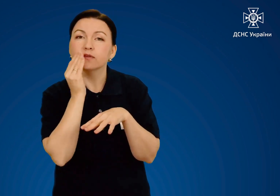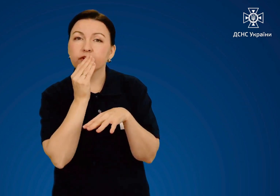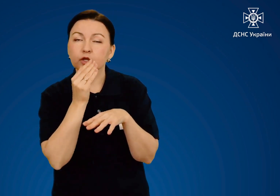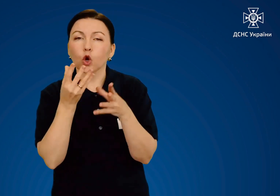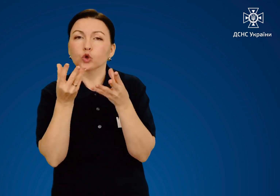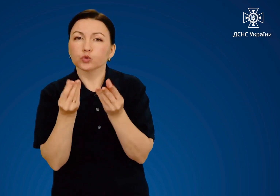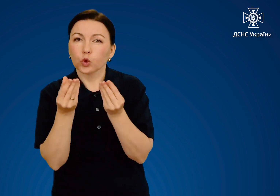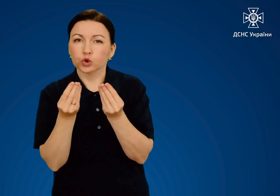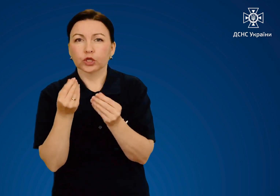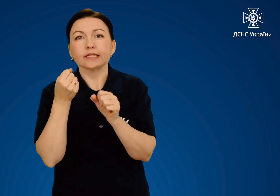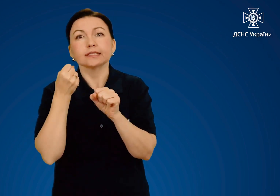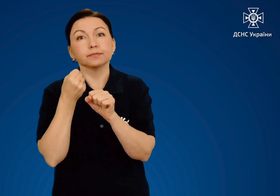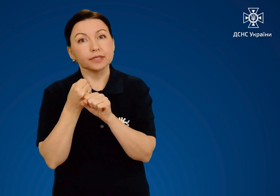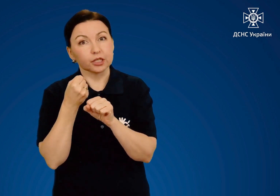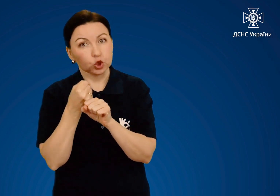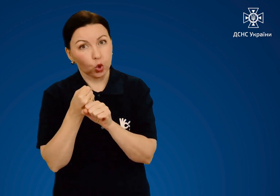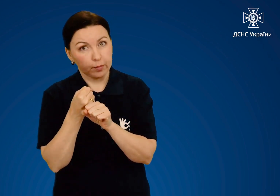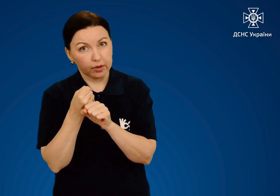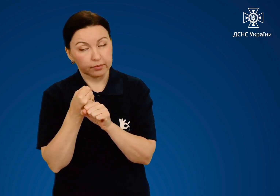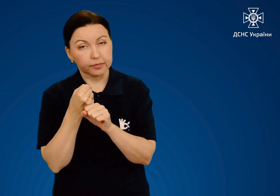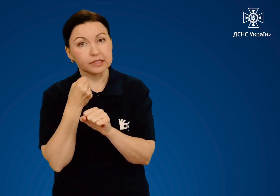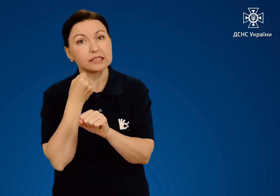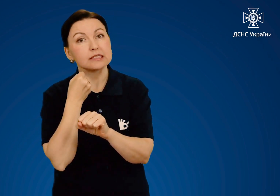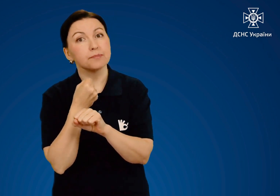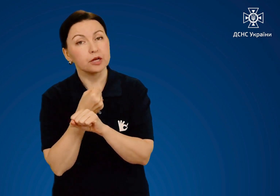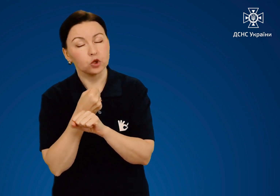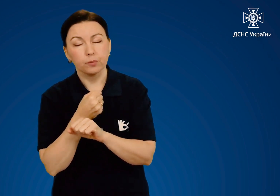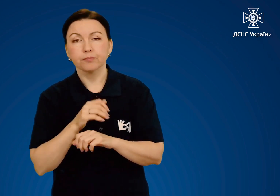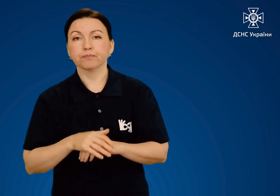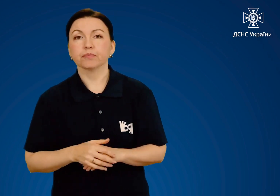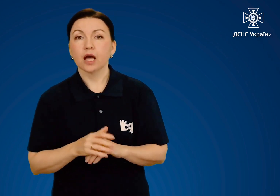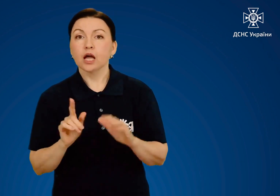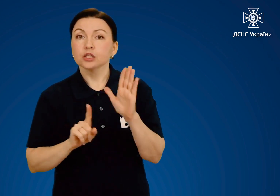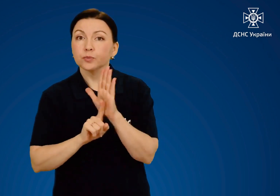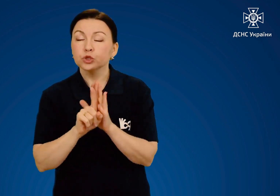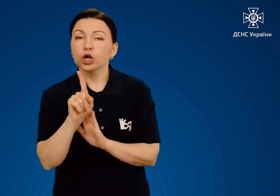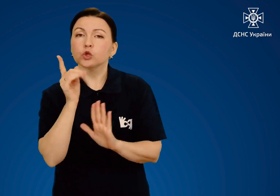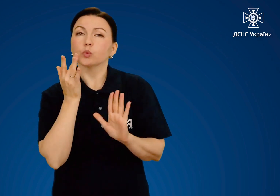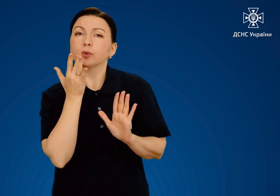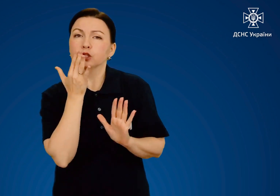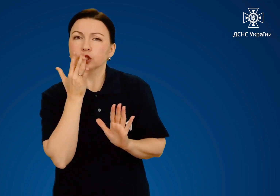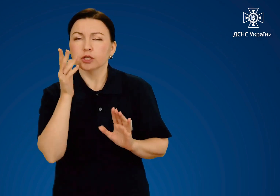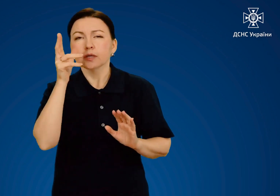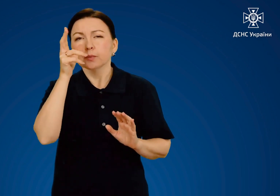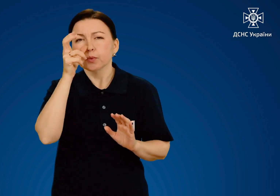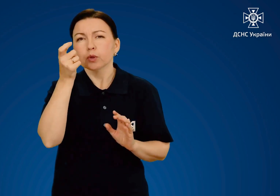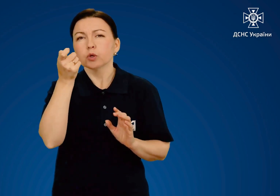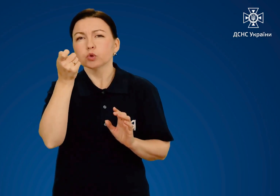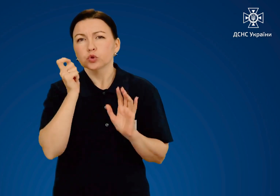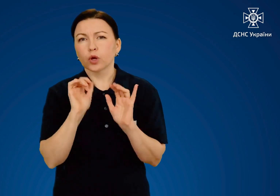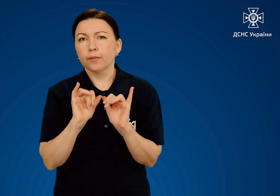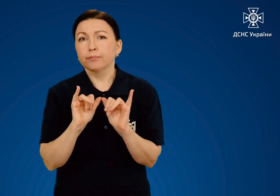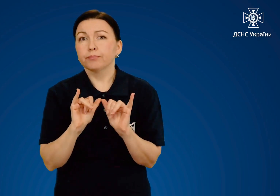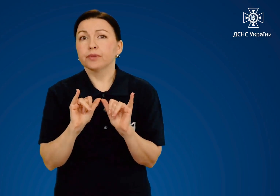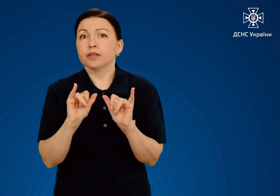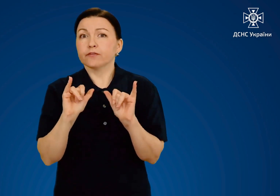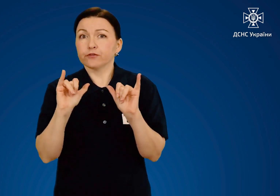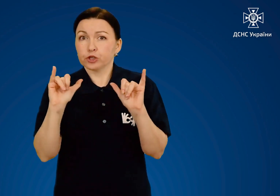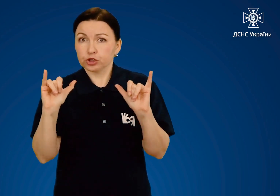марливу серветку, змочену спиртом. Спочатку печіння і болісність трохи